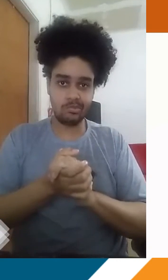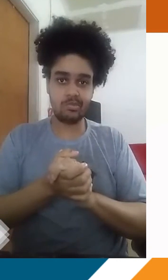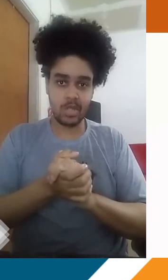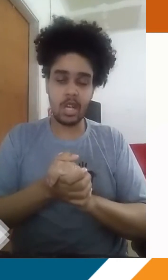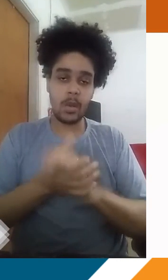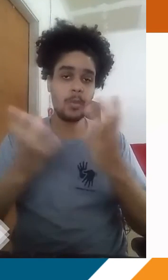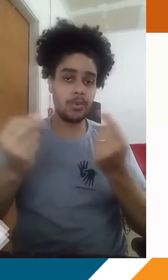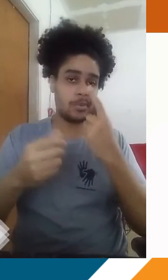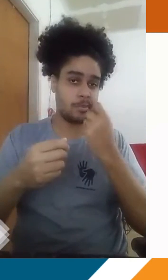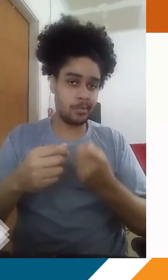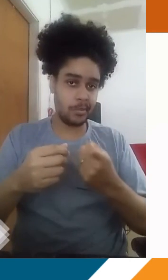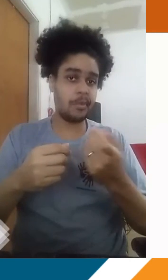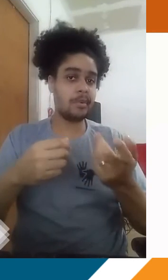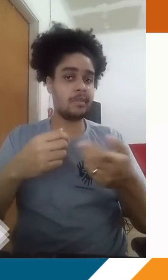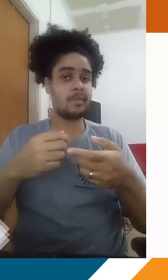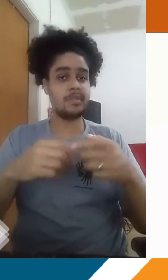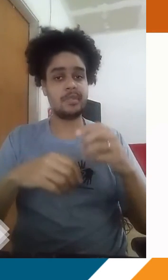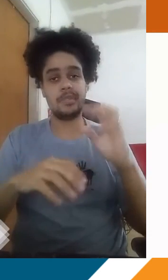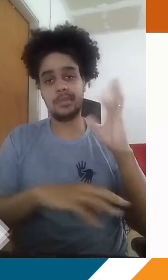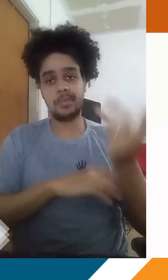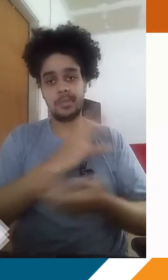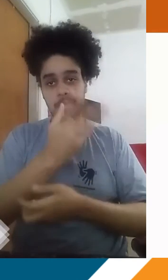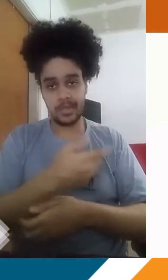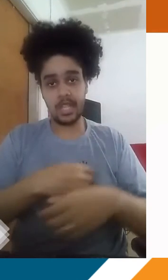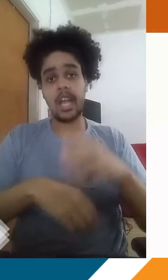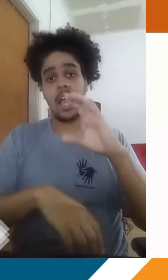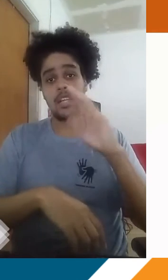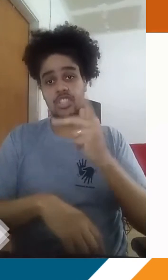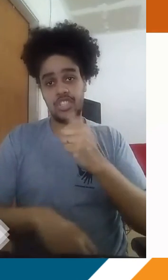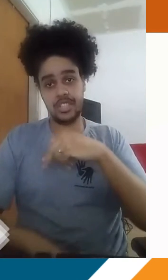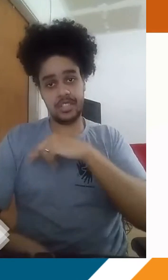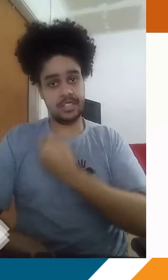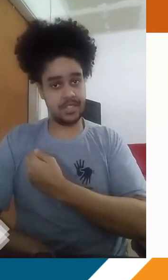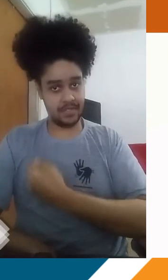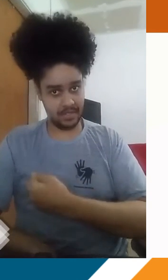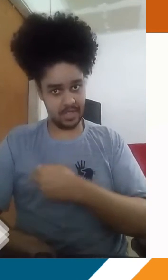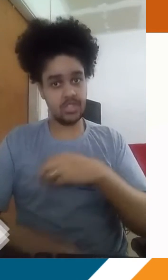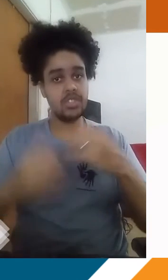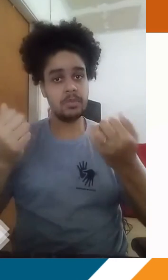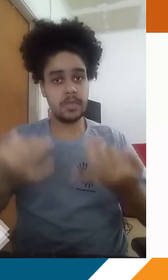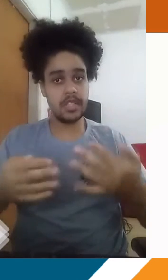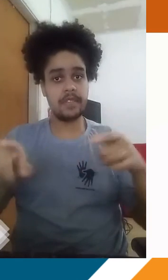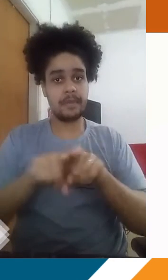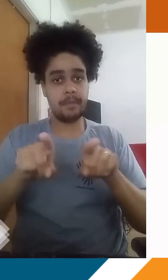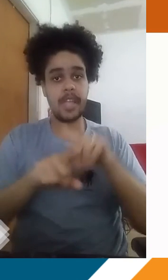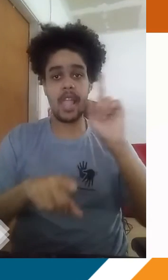desses gases, polua demais e tem impactos ambientais. No caso da China, o que explica também muito